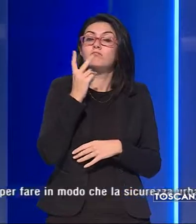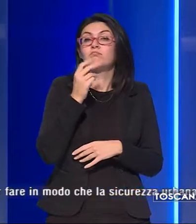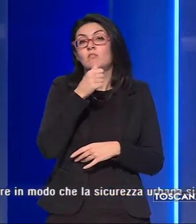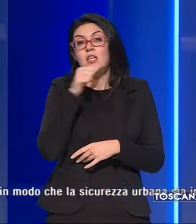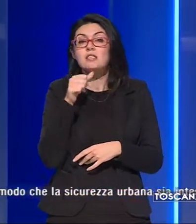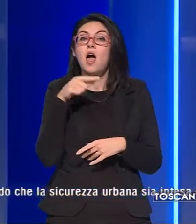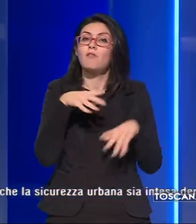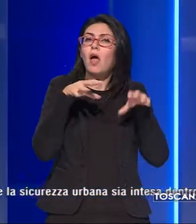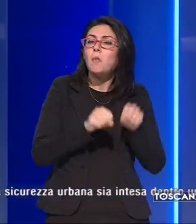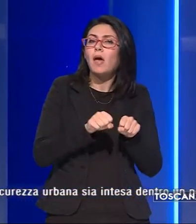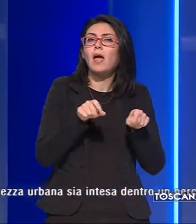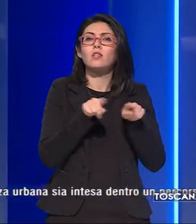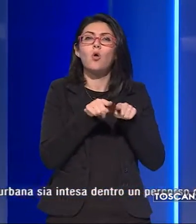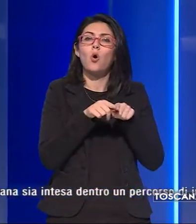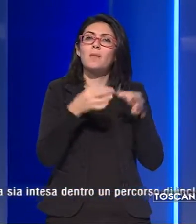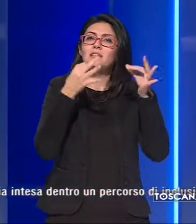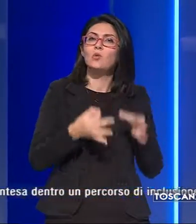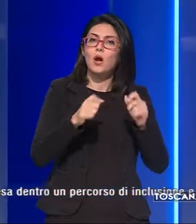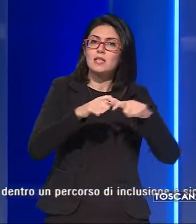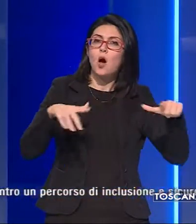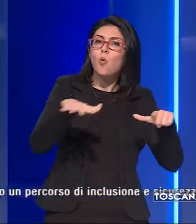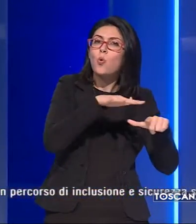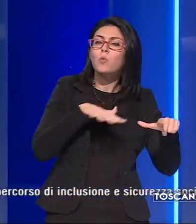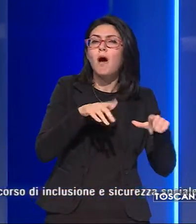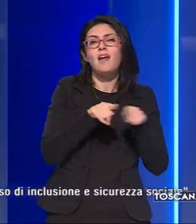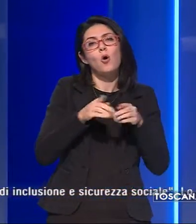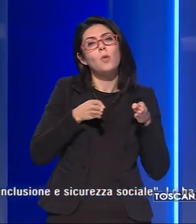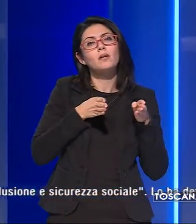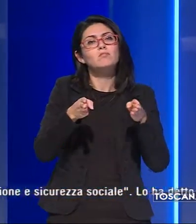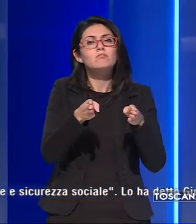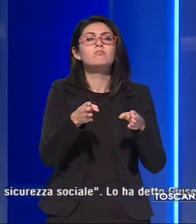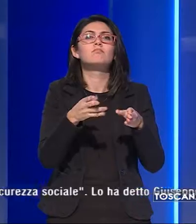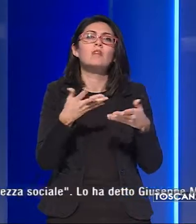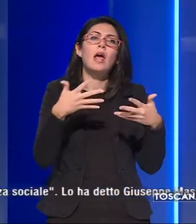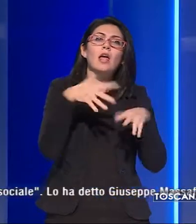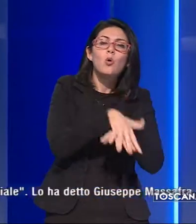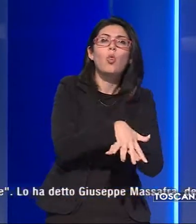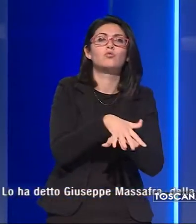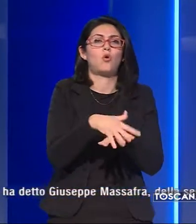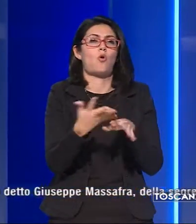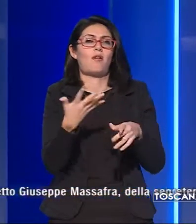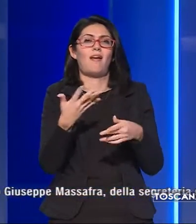per fare in modo che la sicurezza urbana si è intesa dentro un percorso di inclusione e sicurezza sociale.